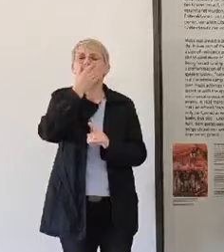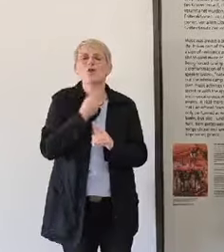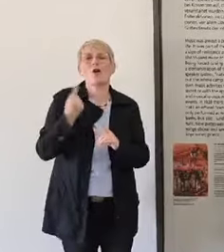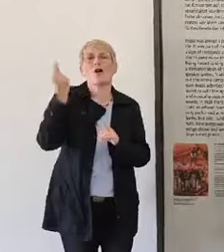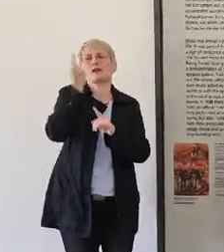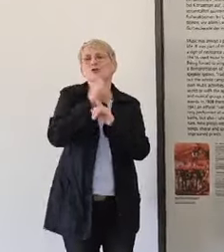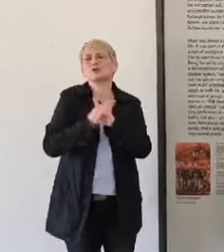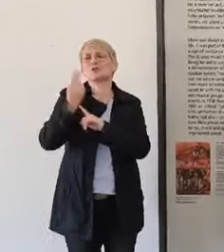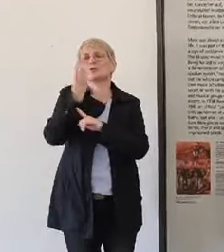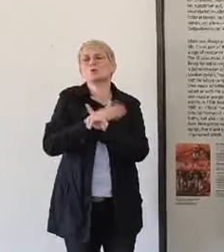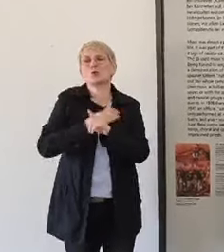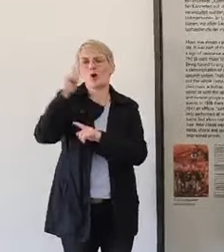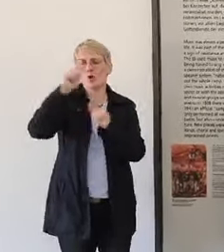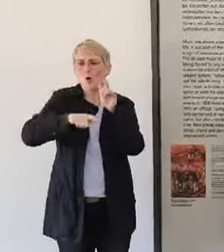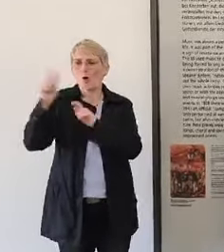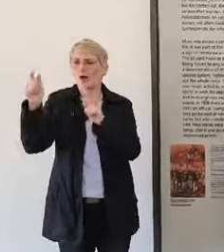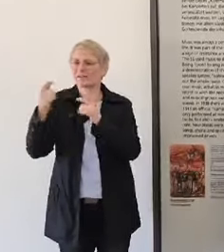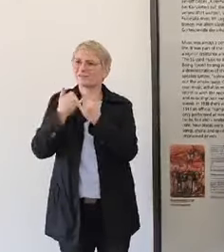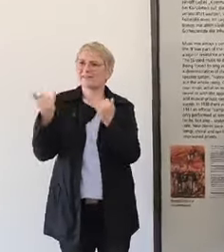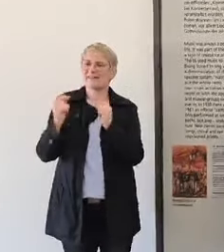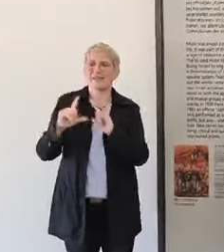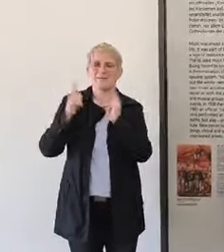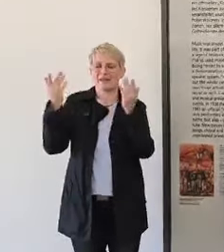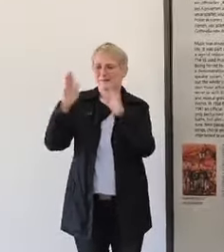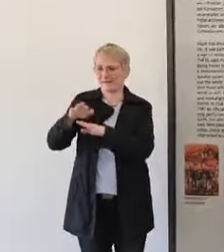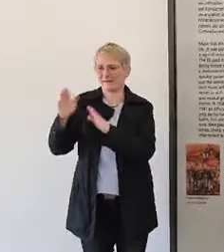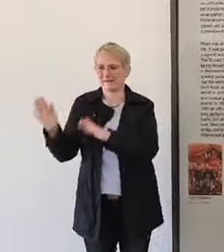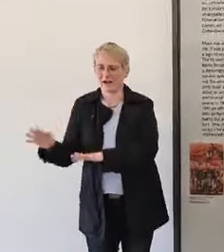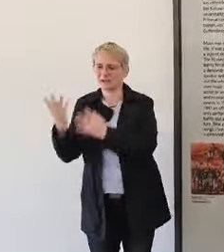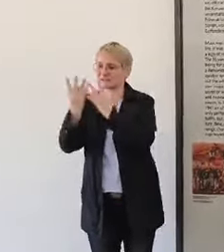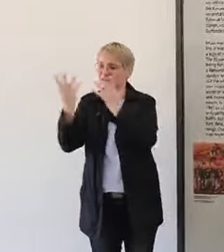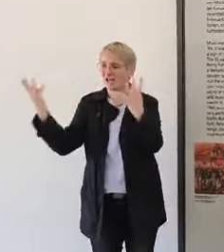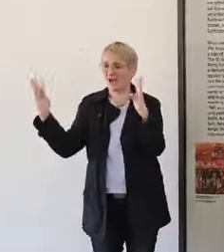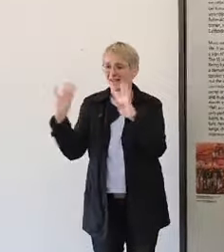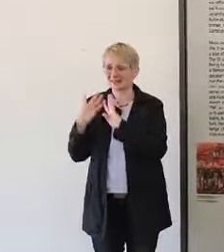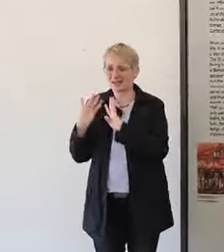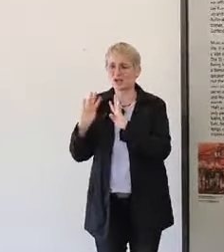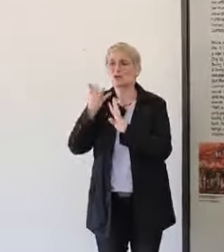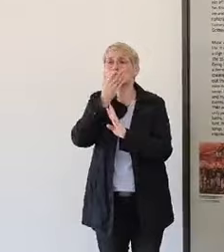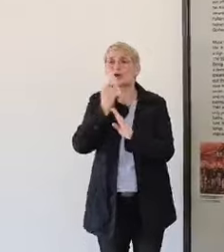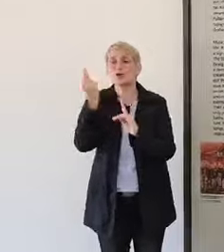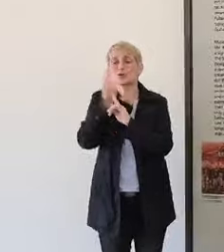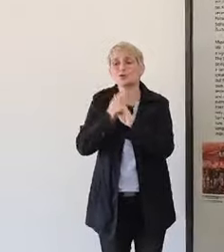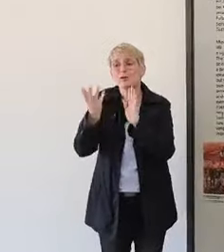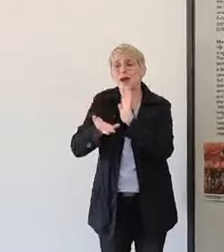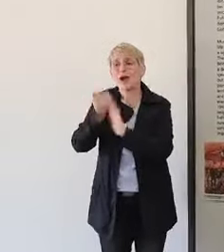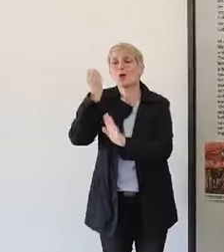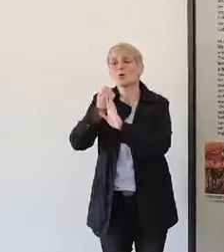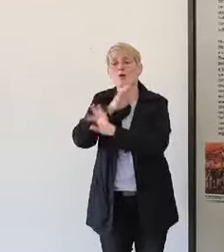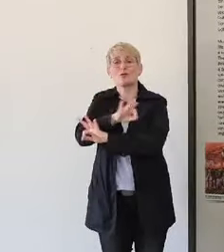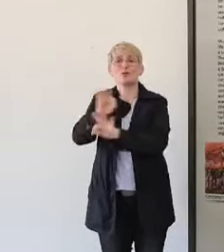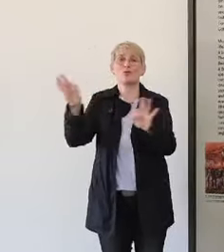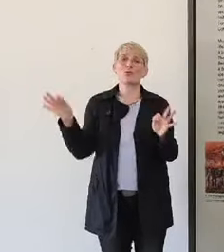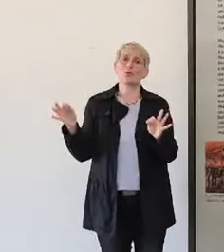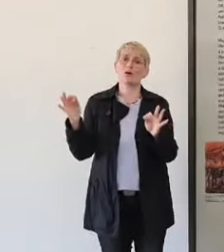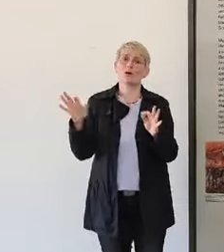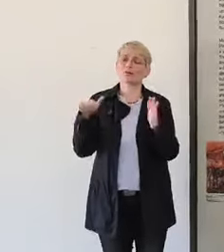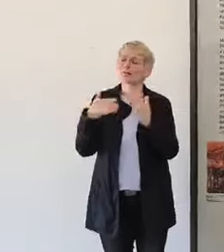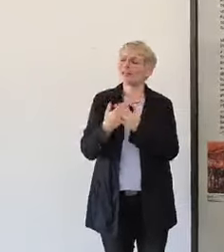of the stacheldraught an unbearable time